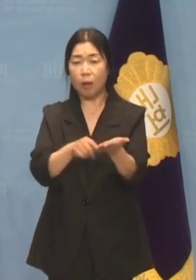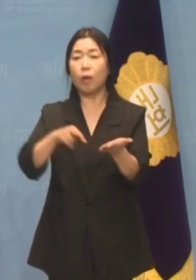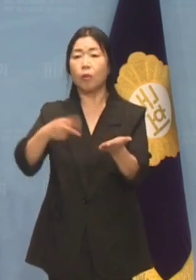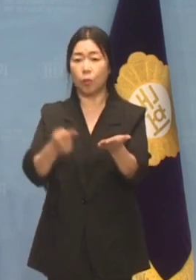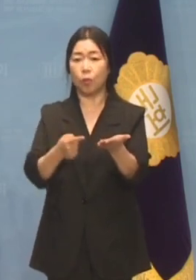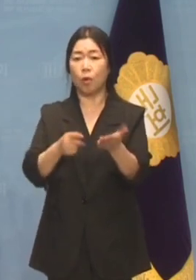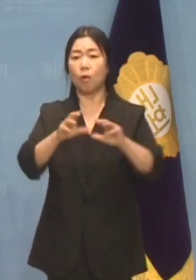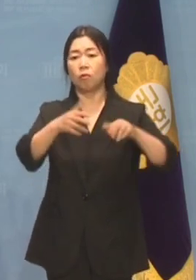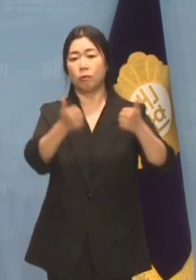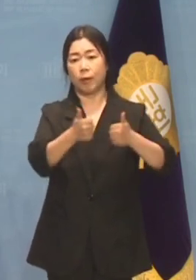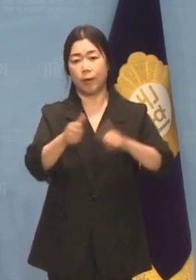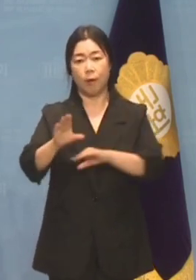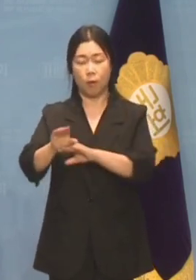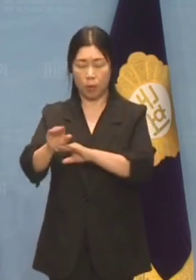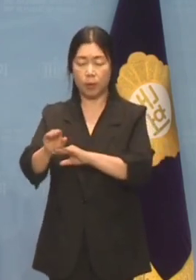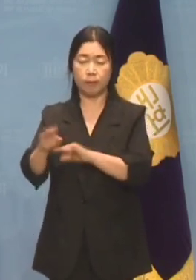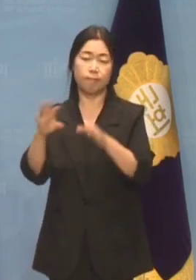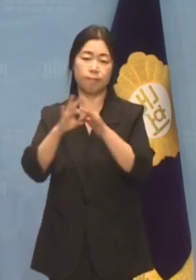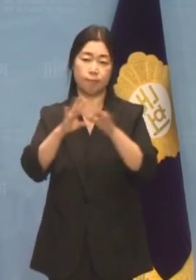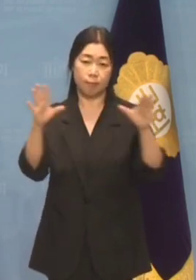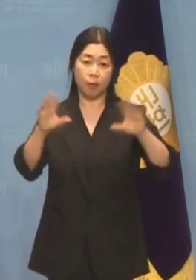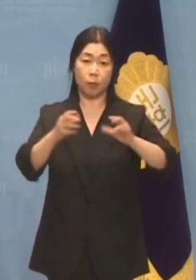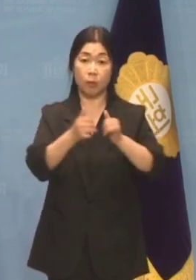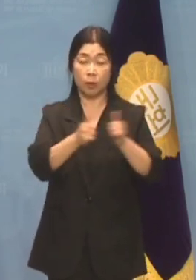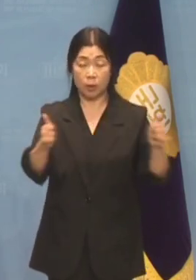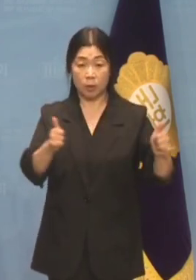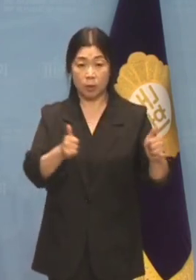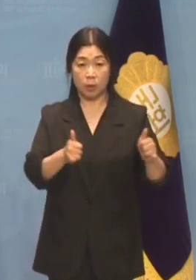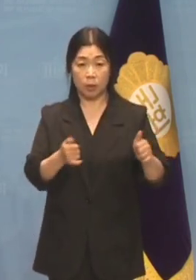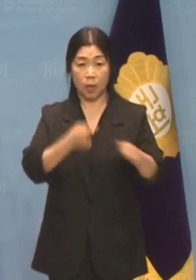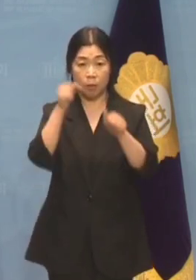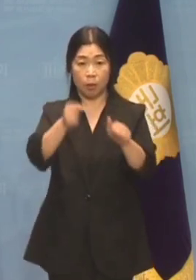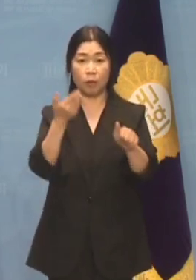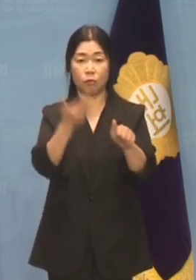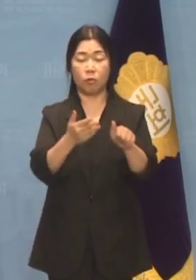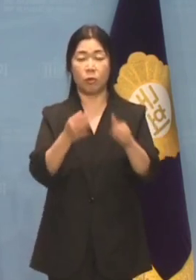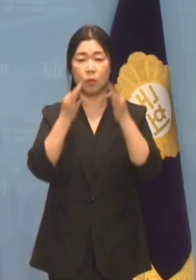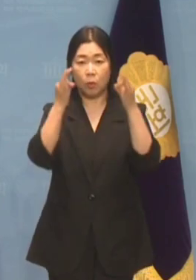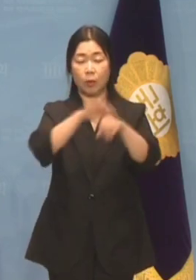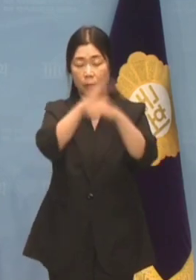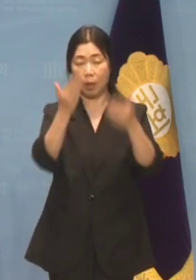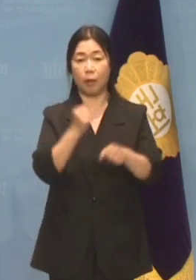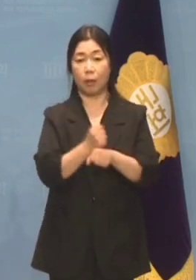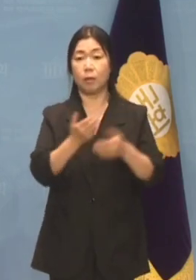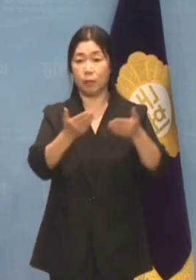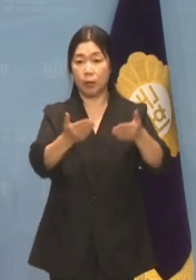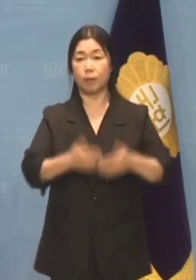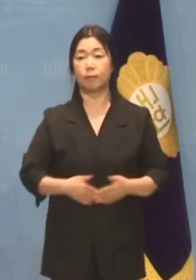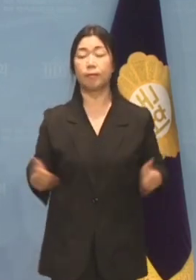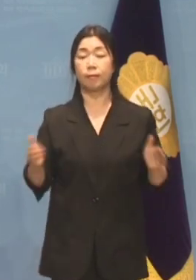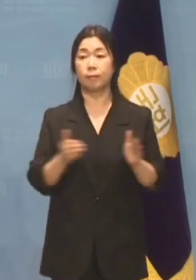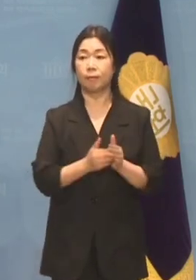언론은 움츠려들지 않고 국민이 부여한 소명을 다할 것입니다. 이상입니다.